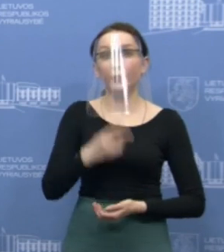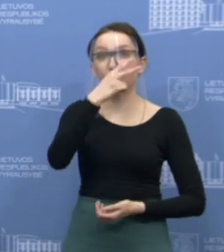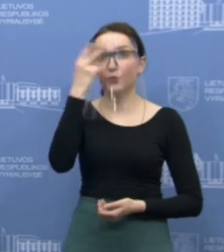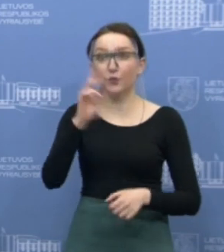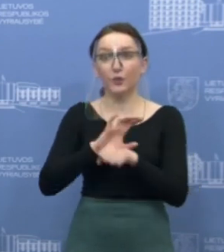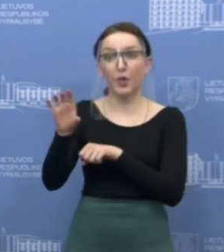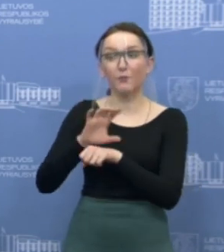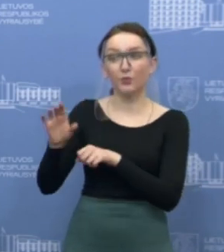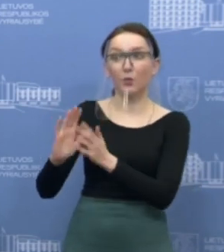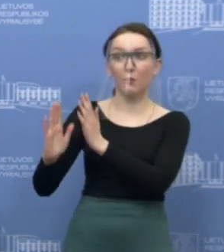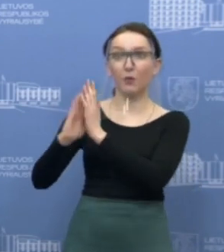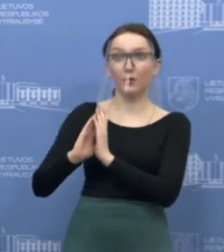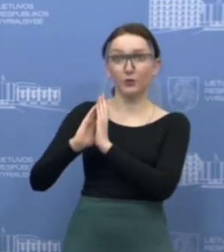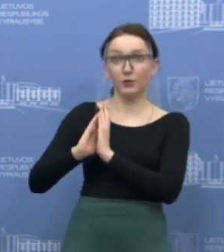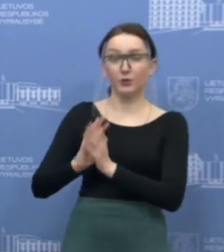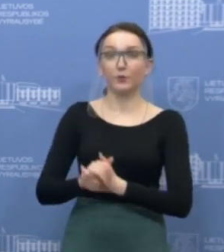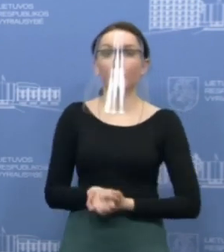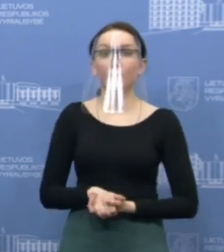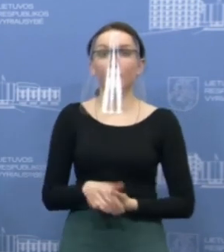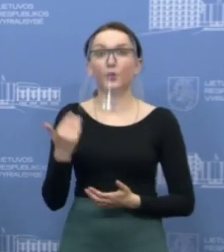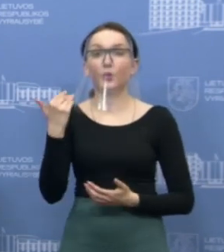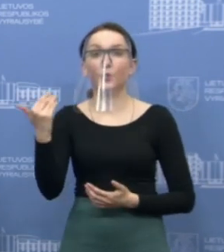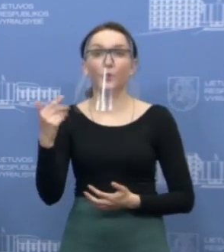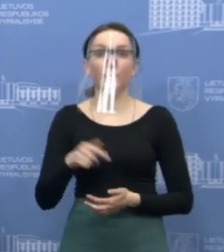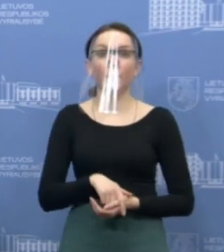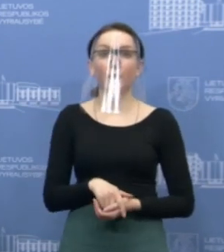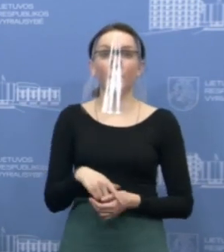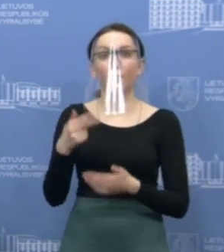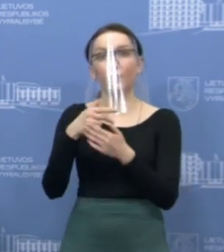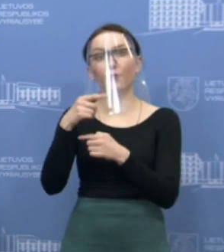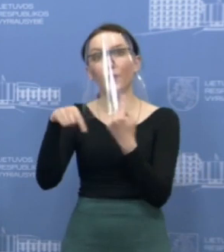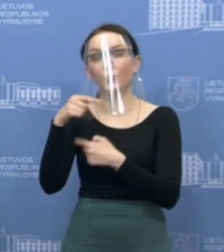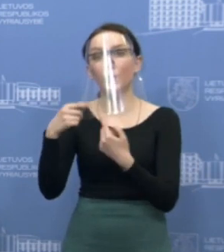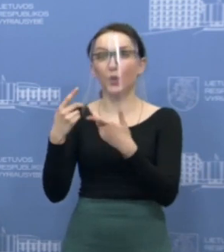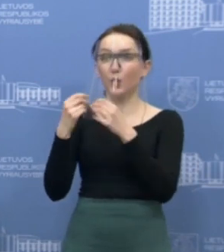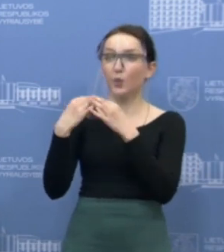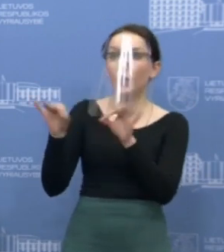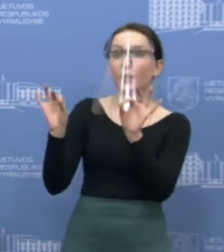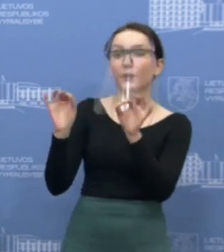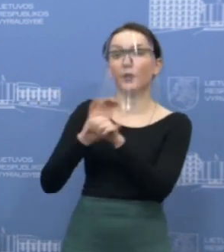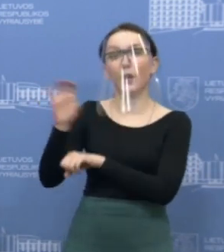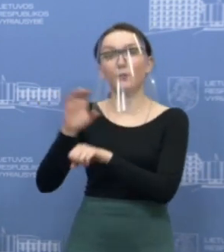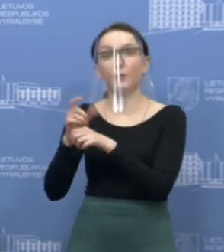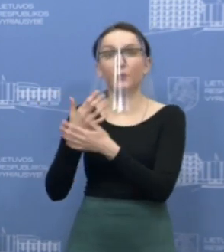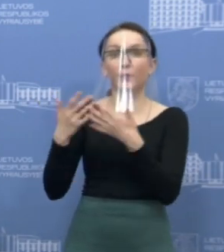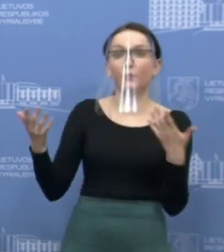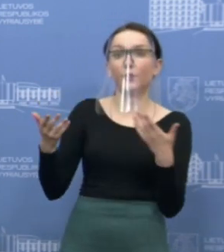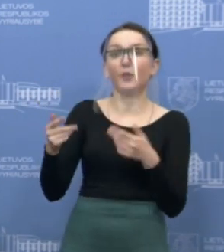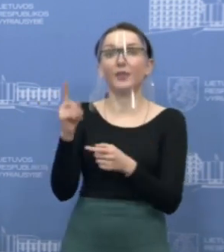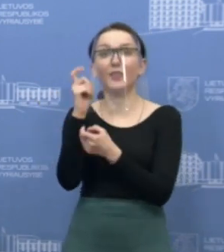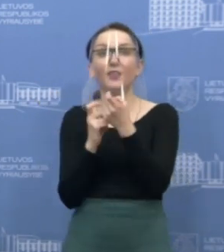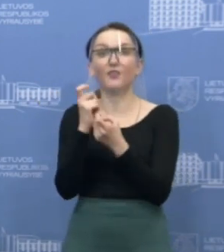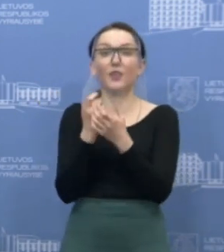Lietuvos gamintojų prašymus, joms įmonėms bus greičiau išduodami leidimai gaminti ir tiekti rinkai